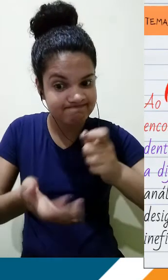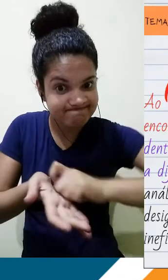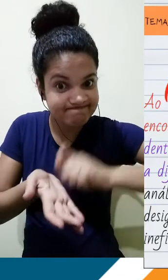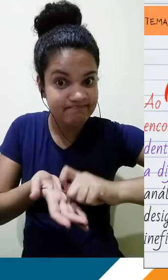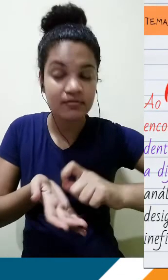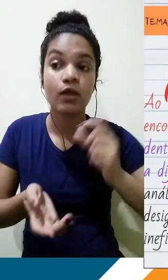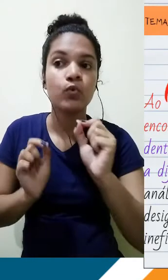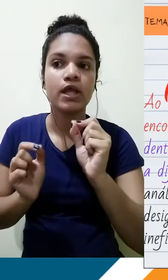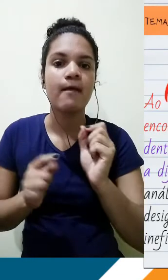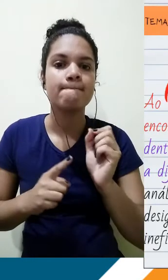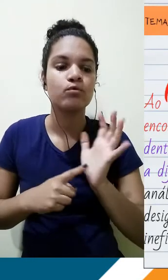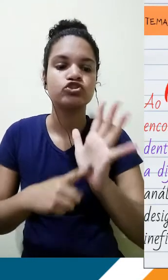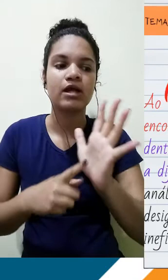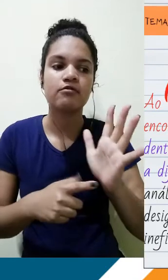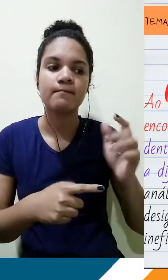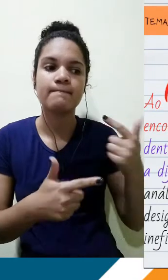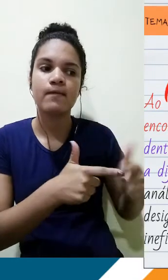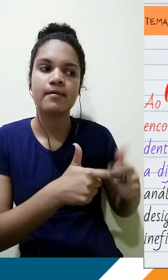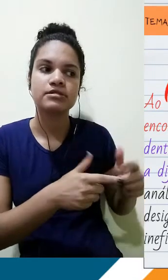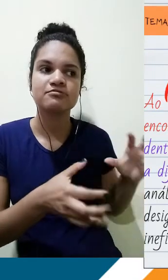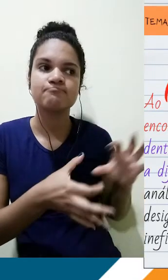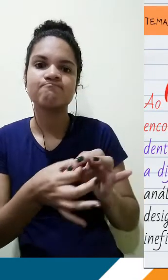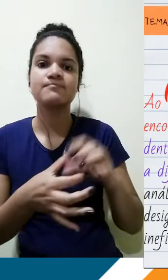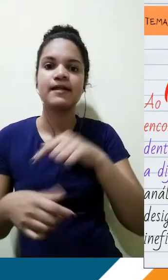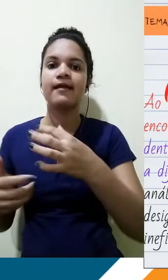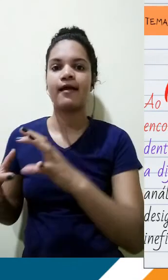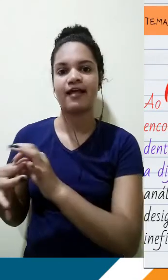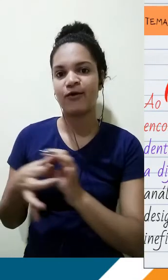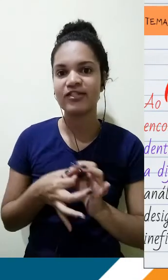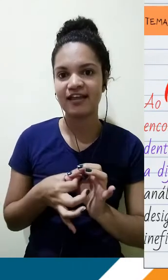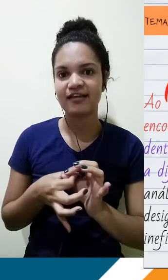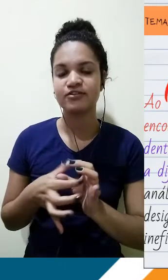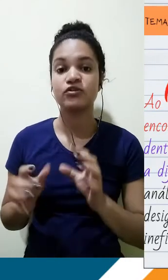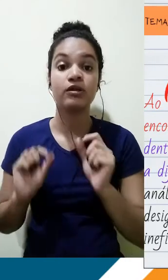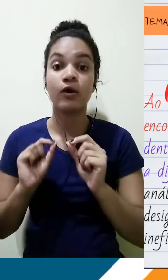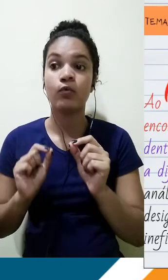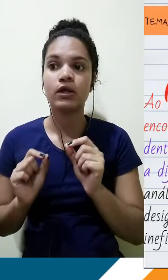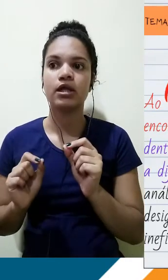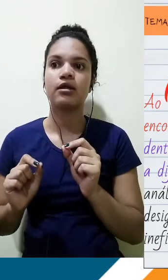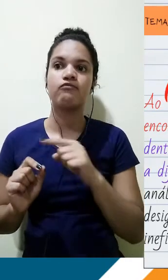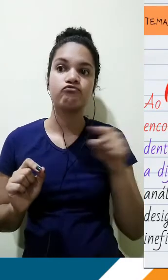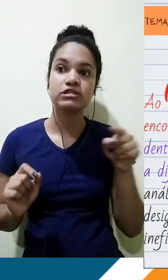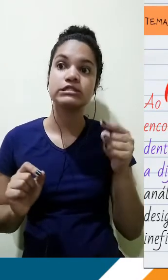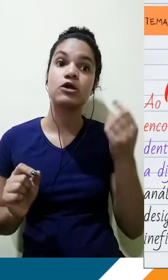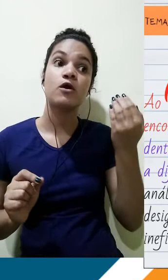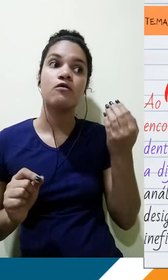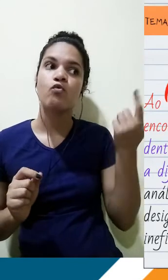você mostra para o corretor que a sua contextualização, ela é bem articulada ao tema e você conseguiu entender qual foi